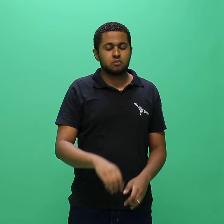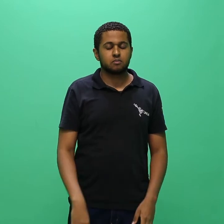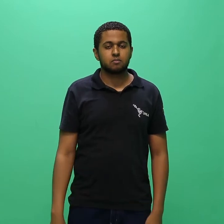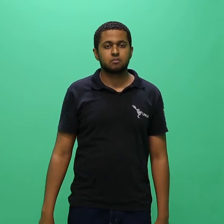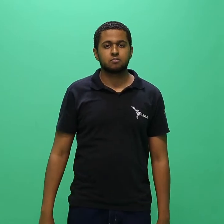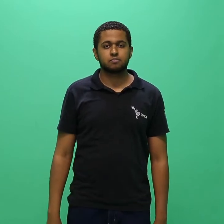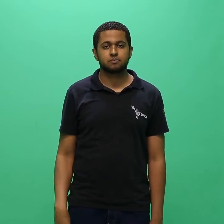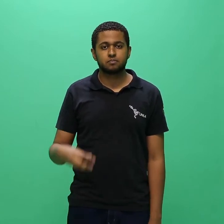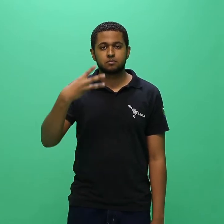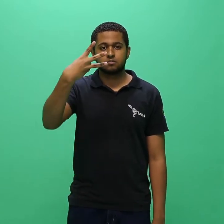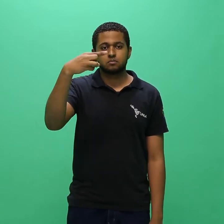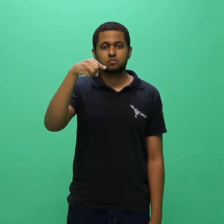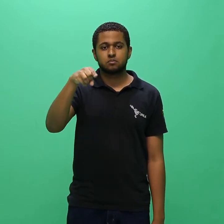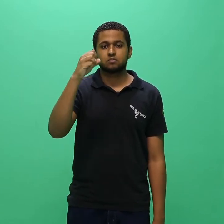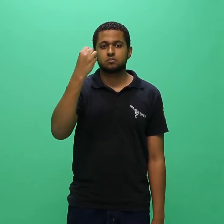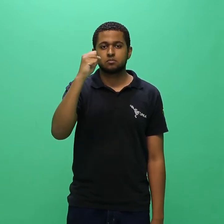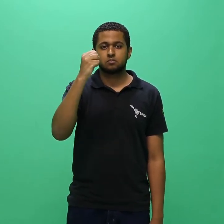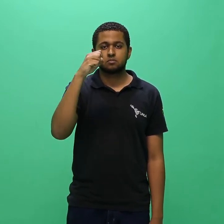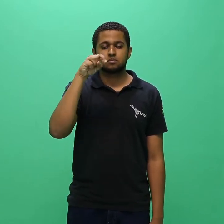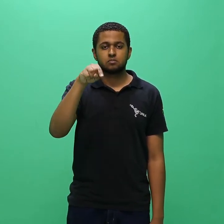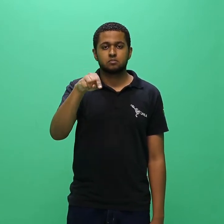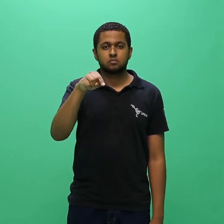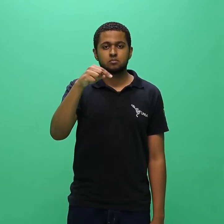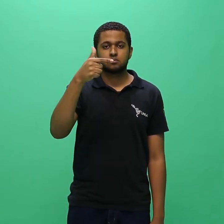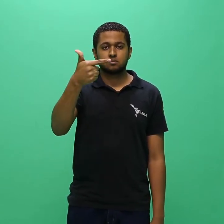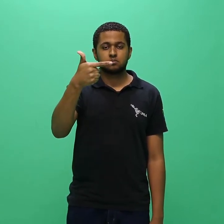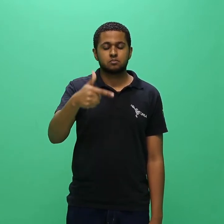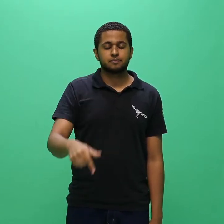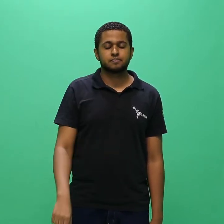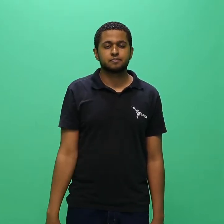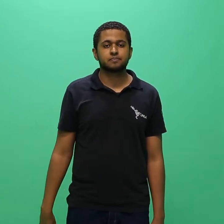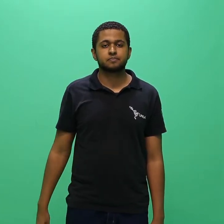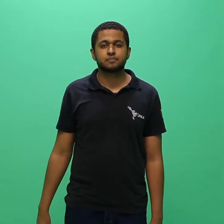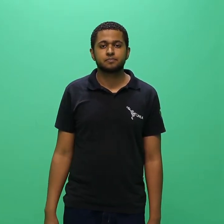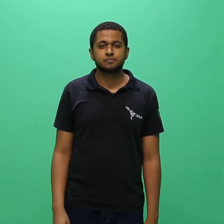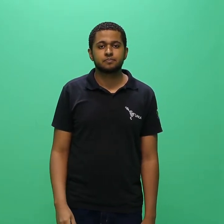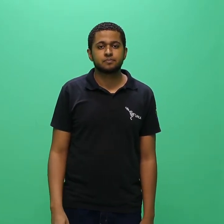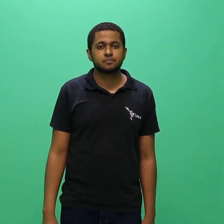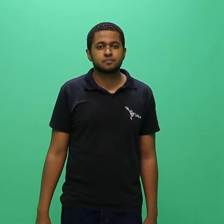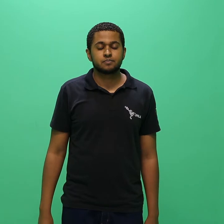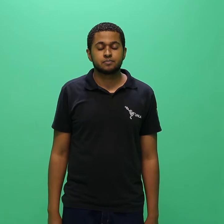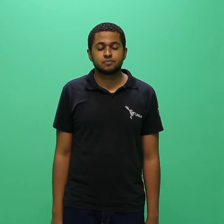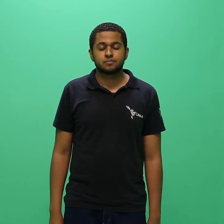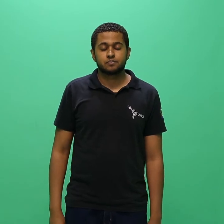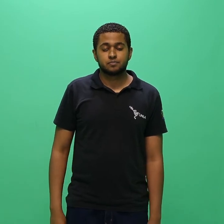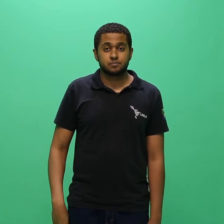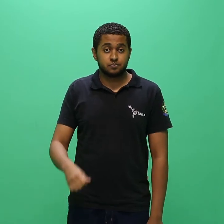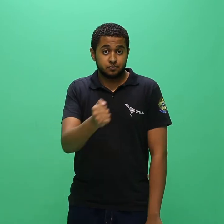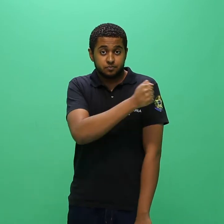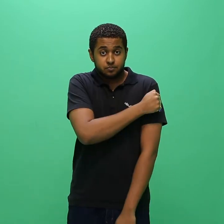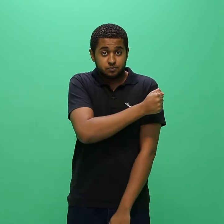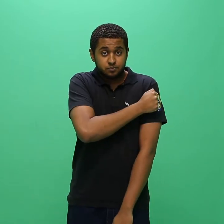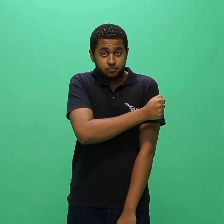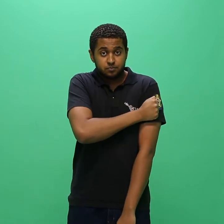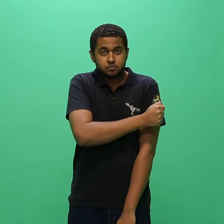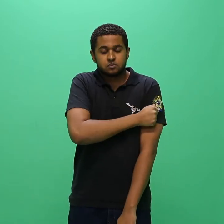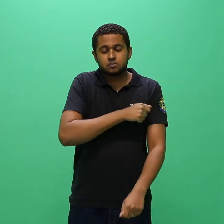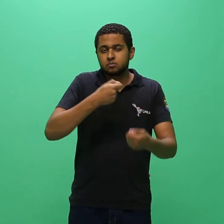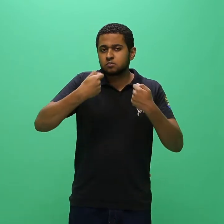3.8.2. O dissente deverá diplomar-se respeitando o prazo